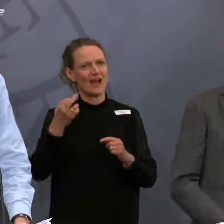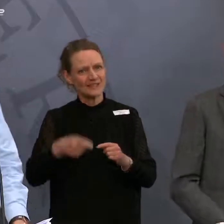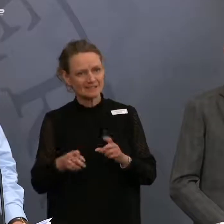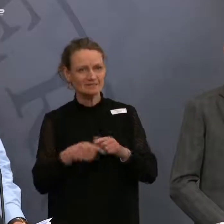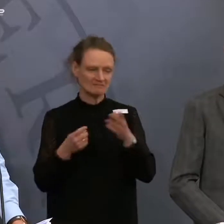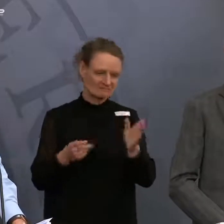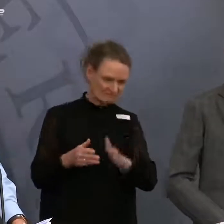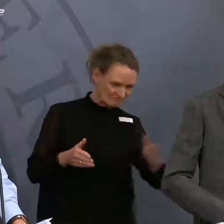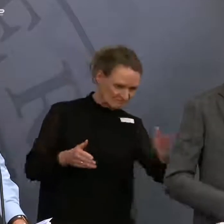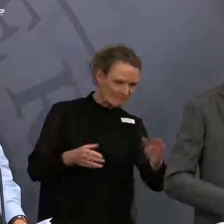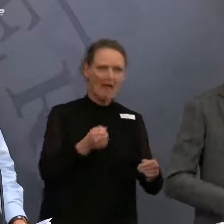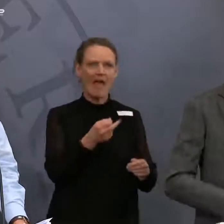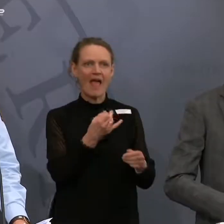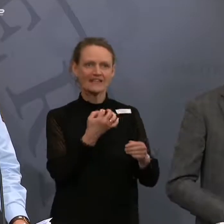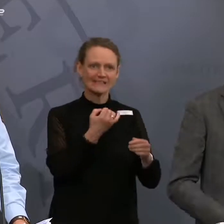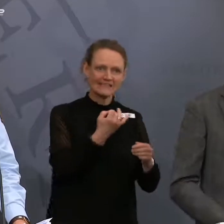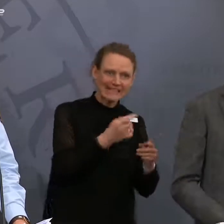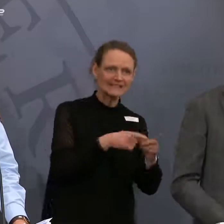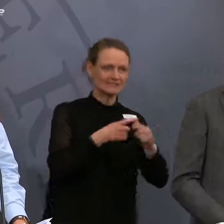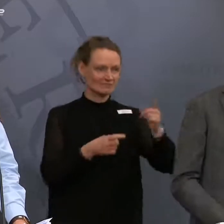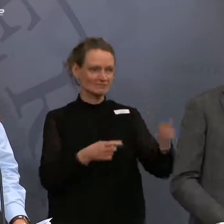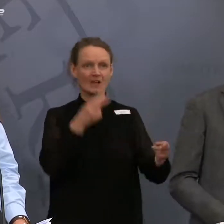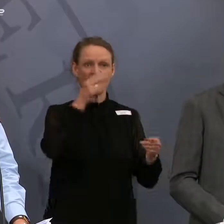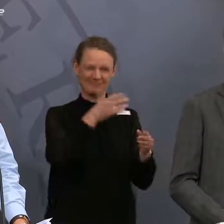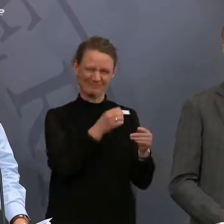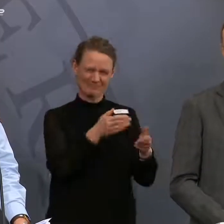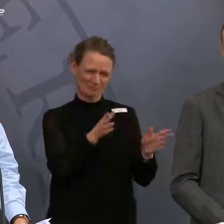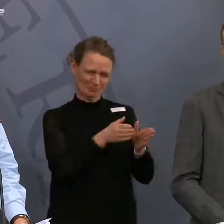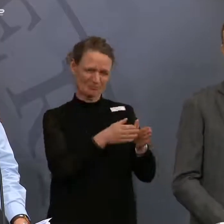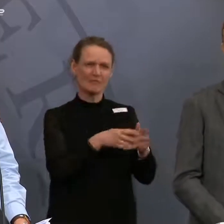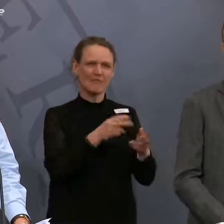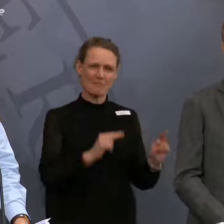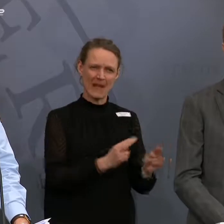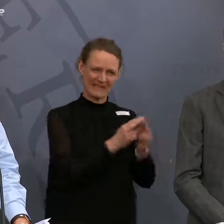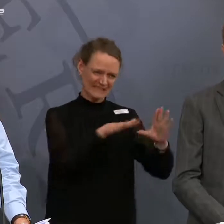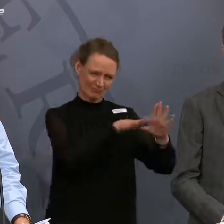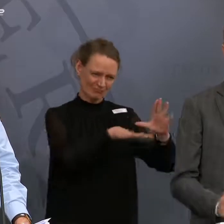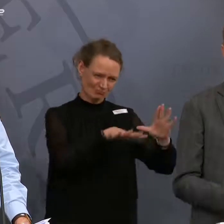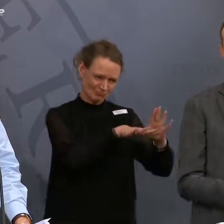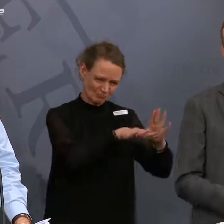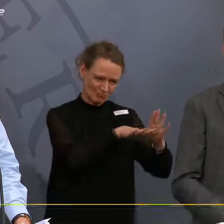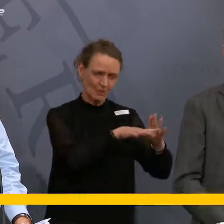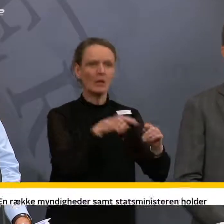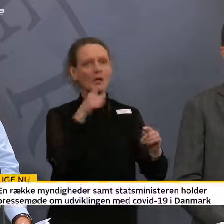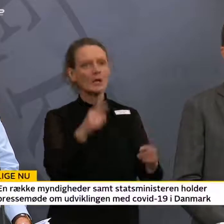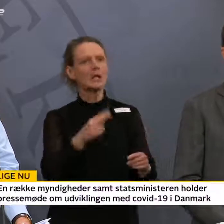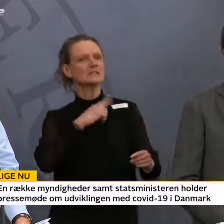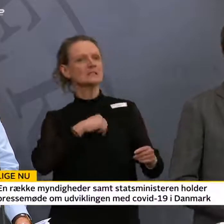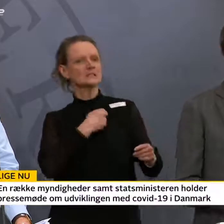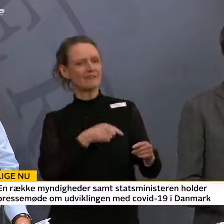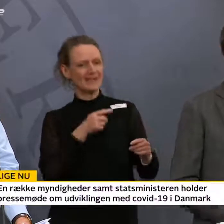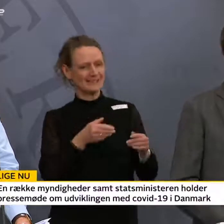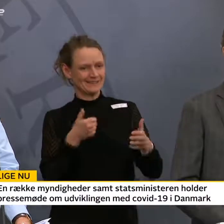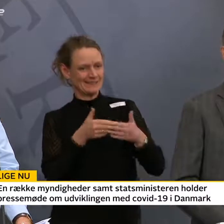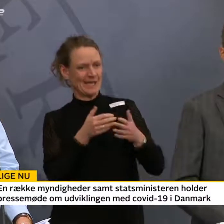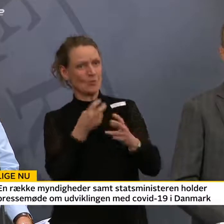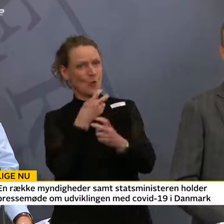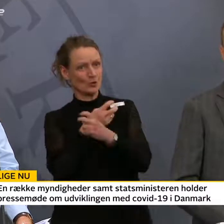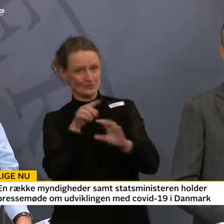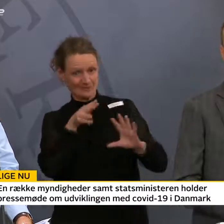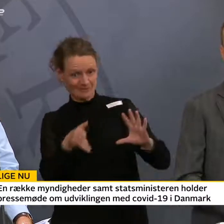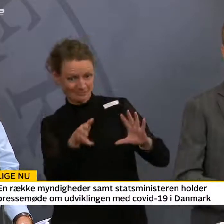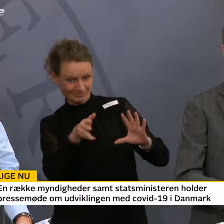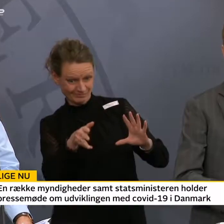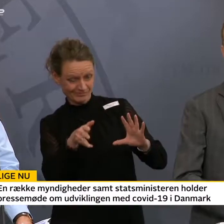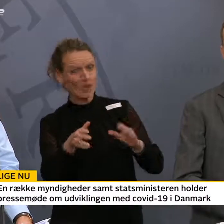Alsace og nogle mindre områder omkring Paris. Så er et område i Schweiz, der grænser op til Østrig. Vi lagde tidligere på ugen Iskel